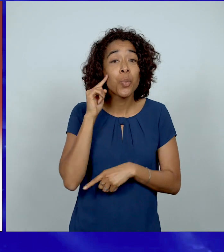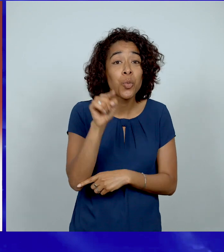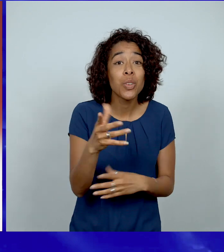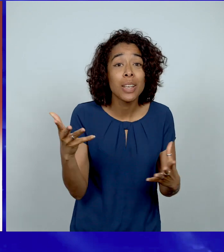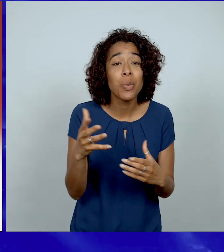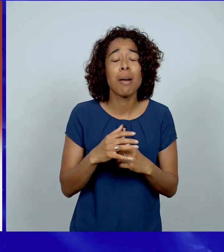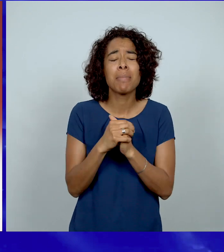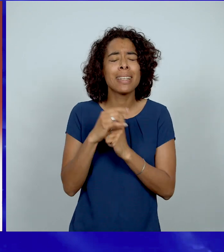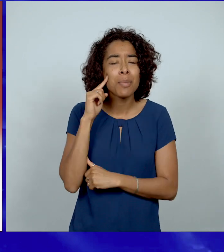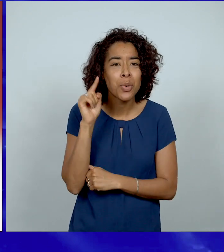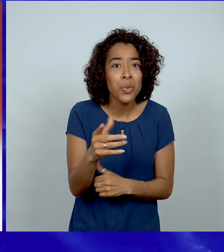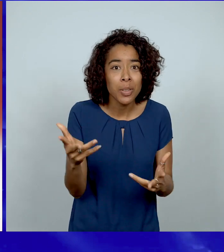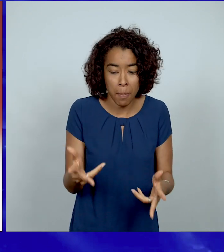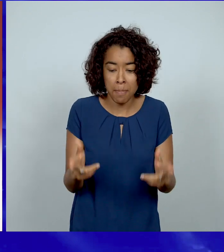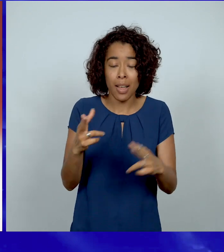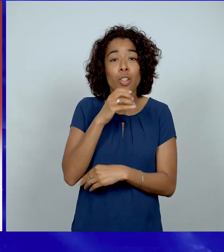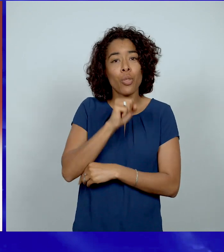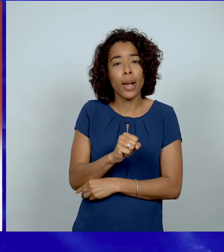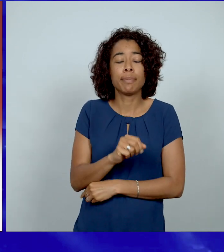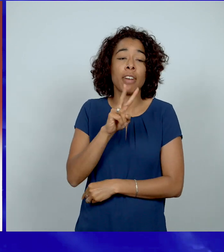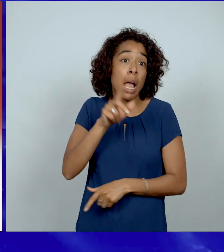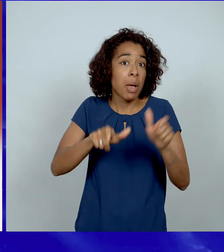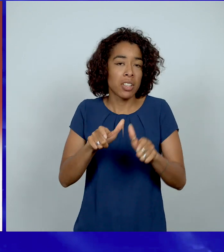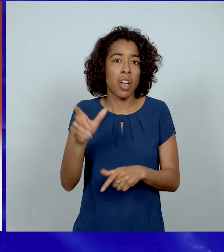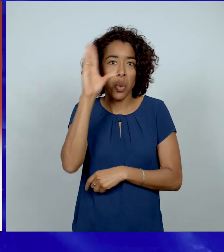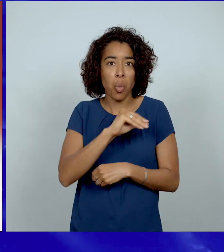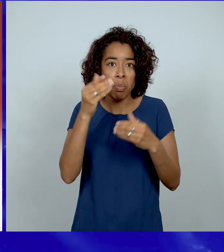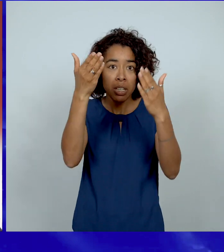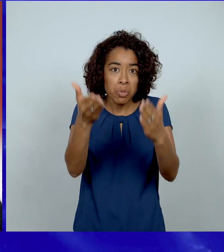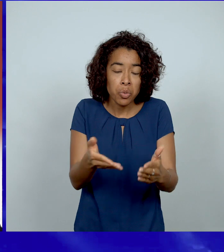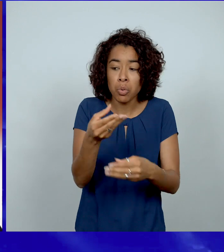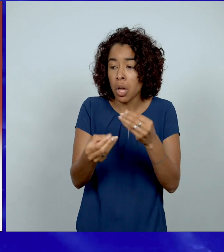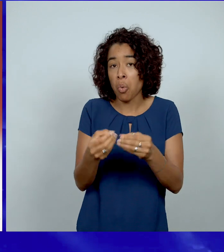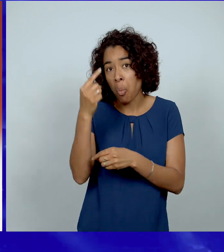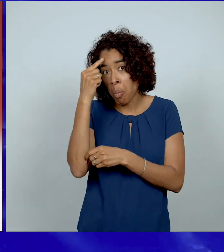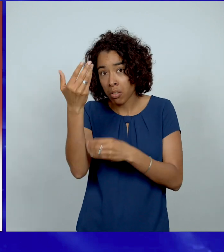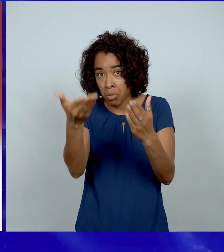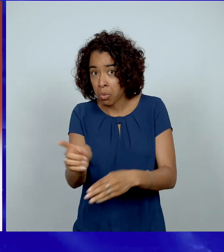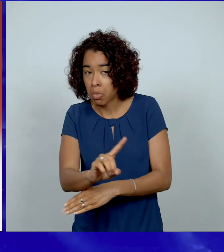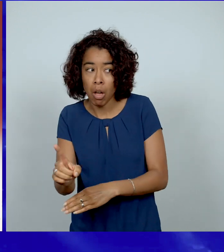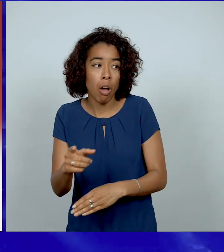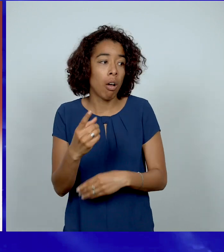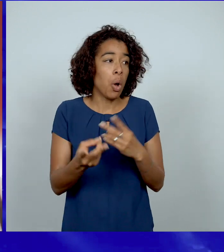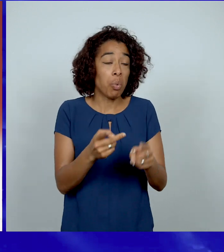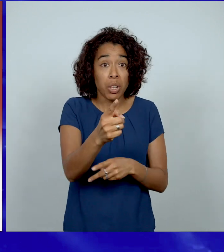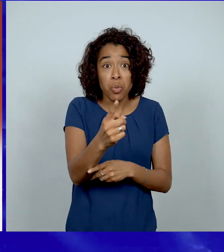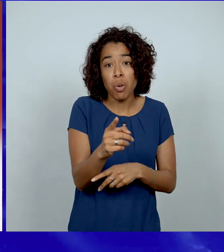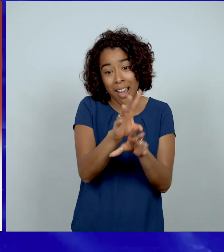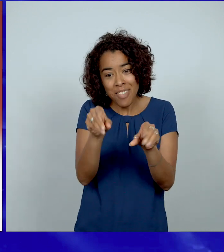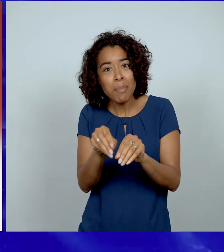c'est que durant cette période de Noël, même si des gens vous oublient, même si des gens ne vont pas penser à vous, peut-être que vous êtes entouré d'une famille et c'est génial,